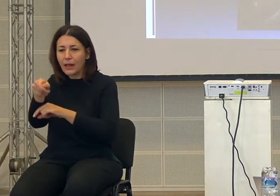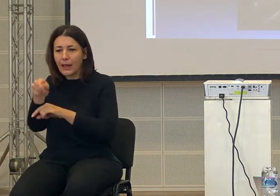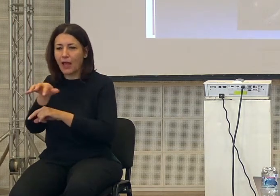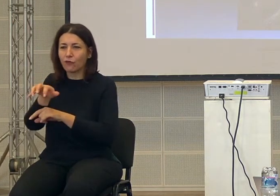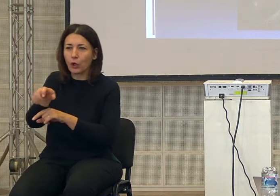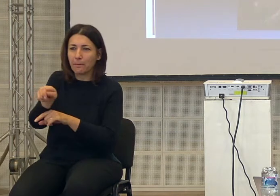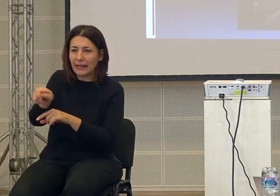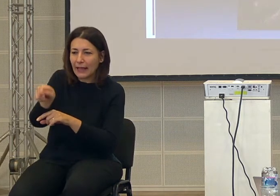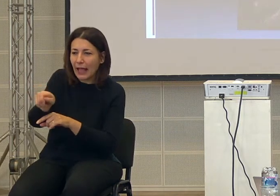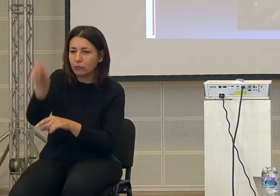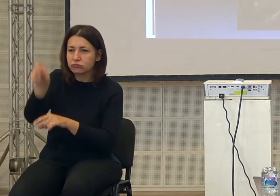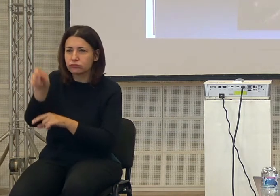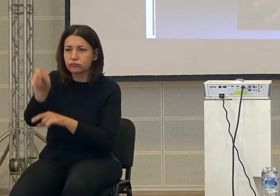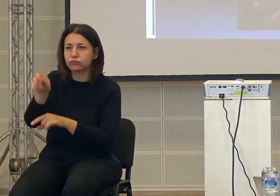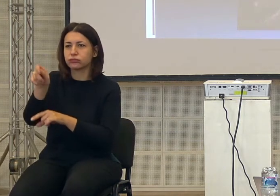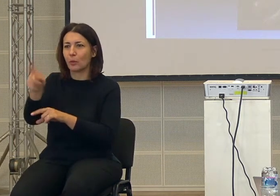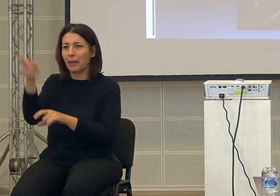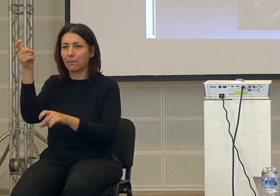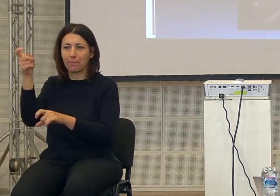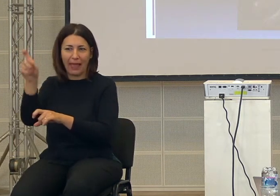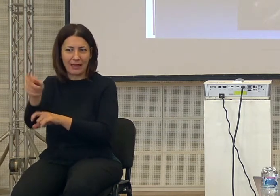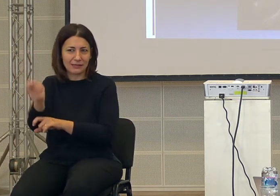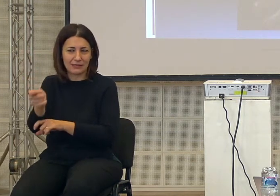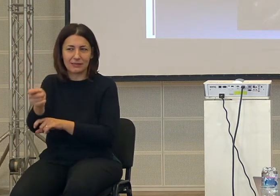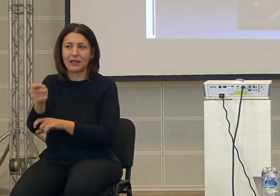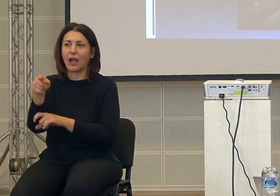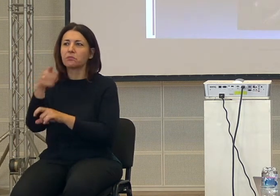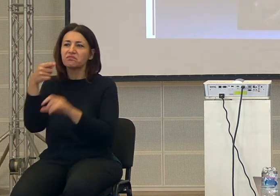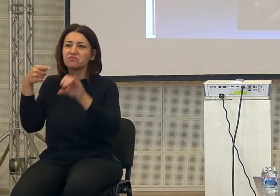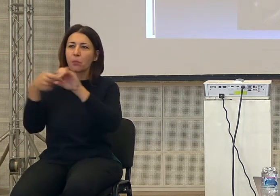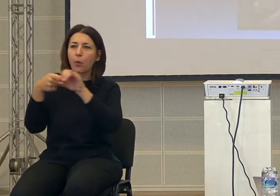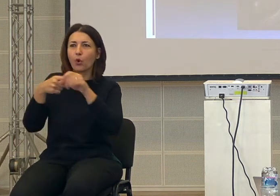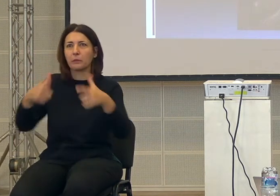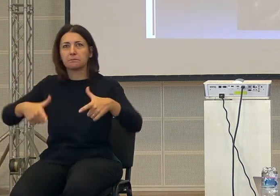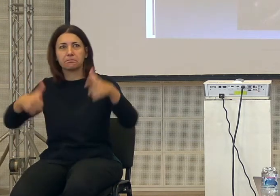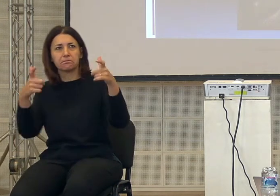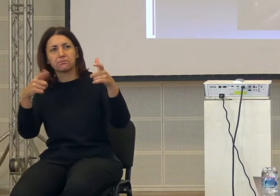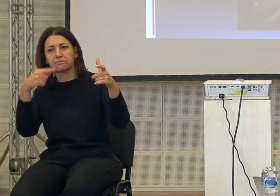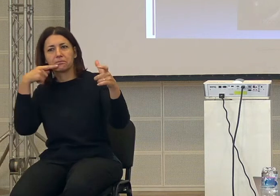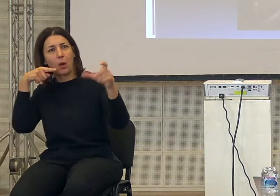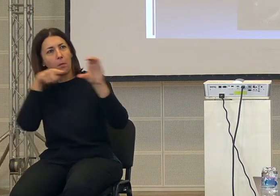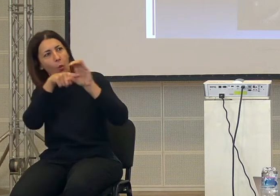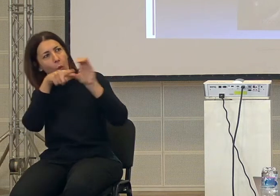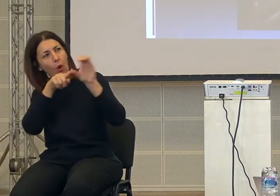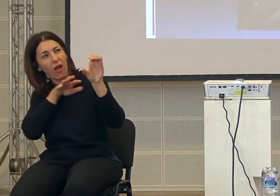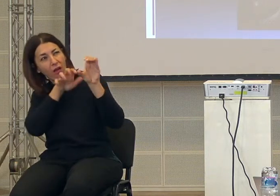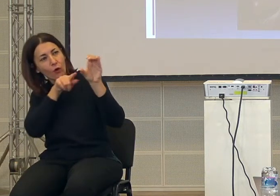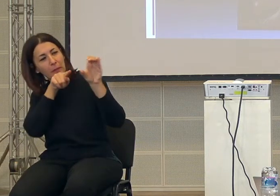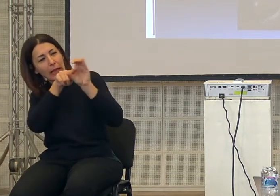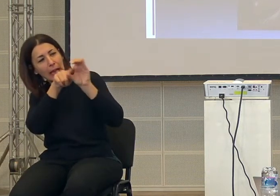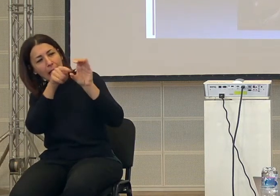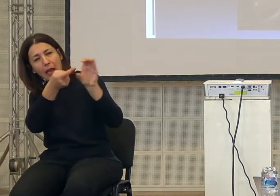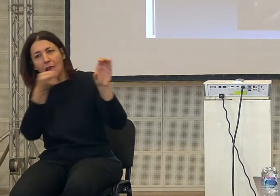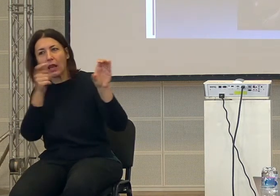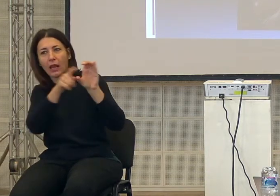con una, infilano magari in un buco di un tronco dove ci sono le formiche o le termiti e poi le